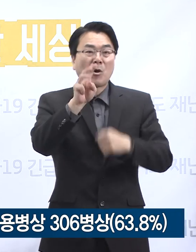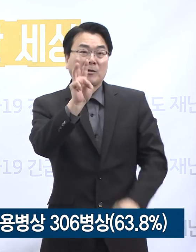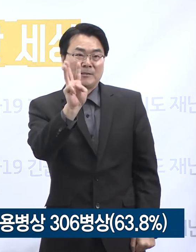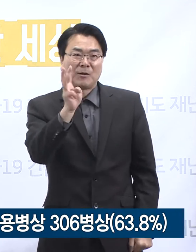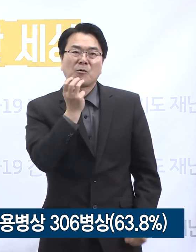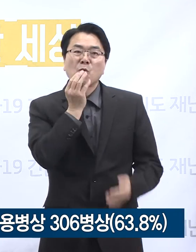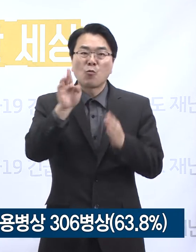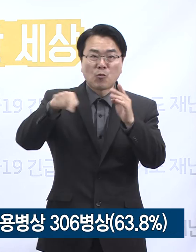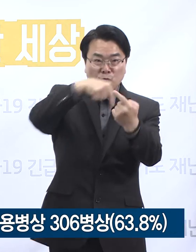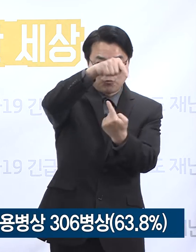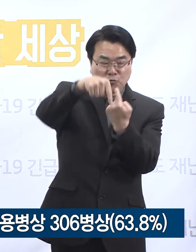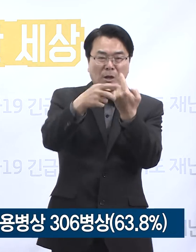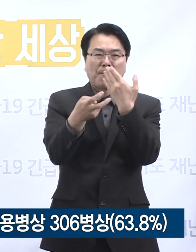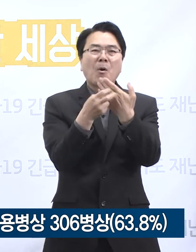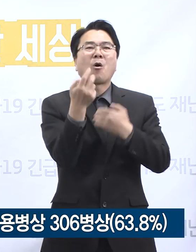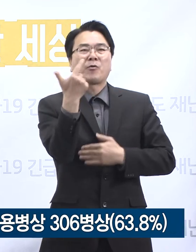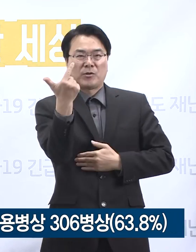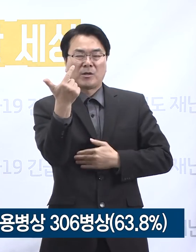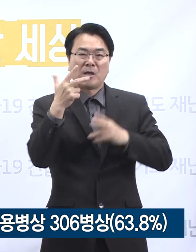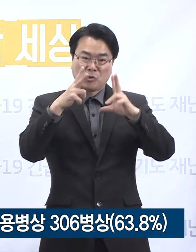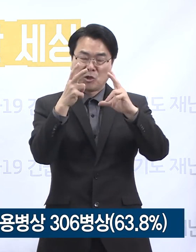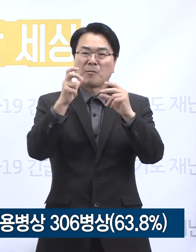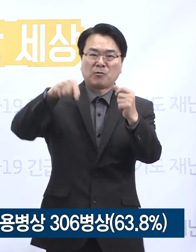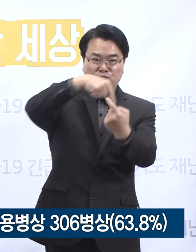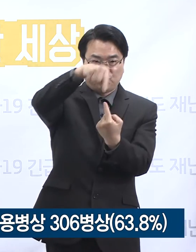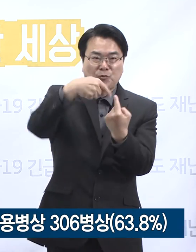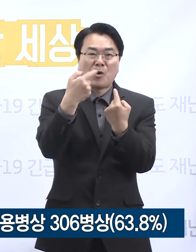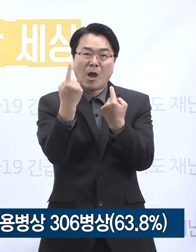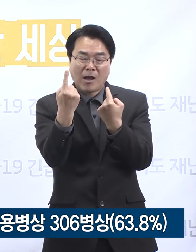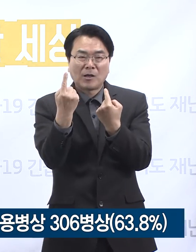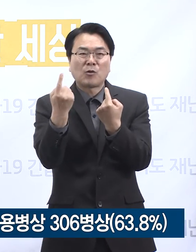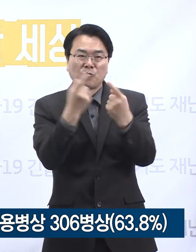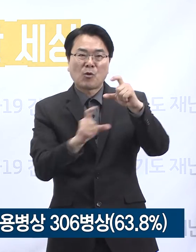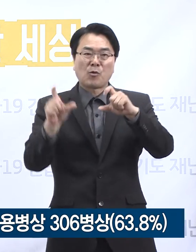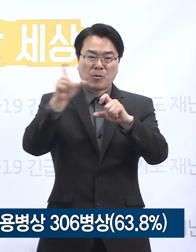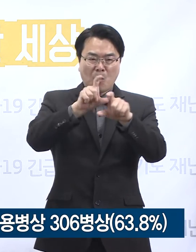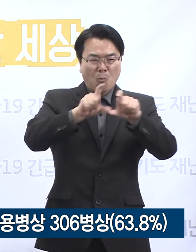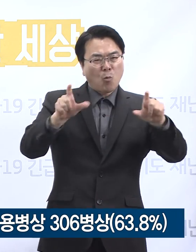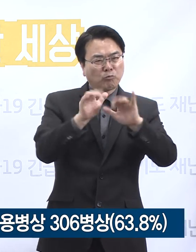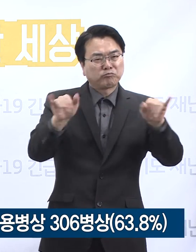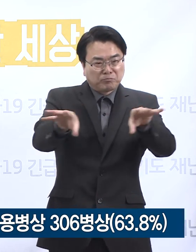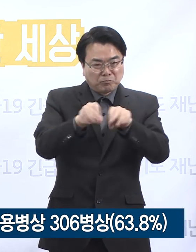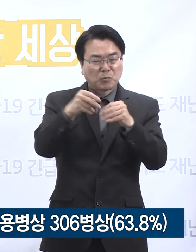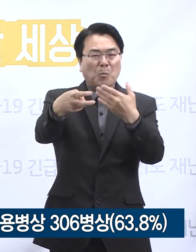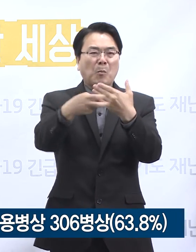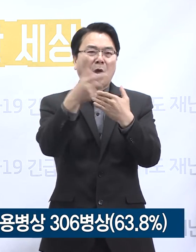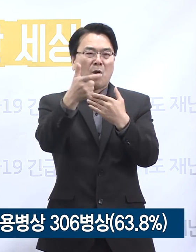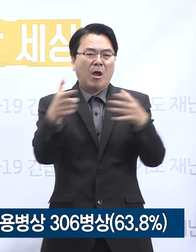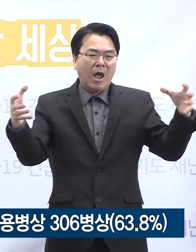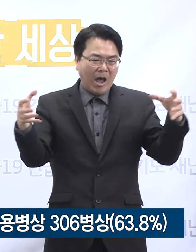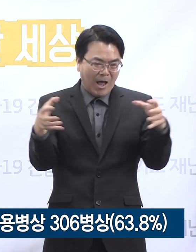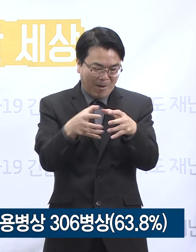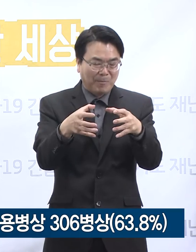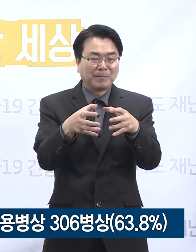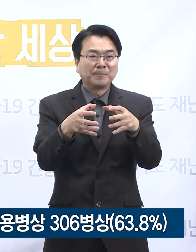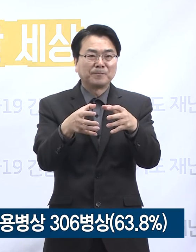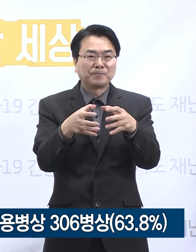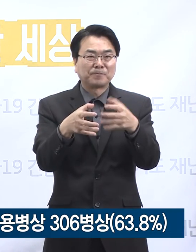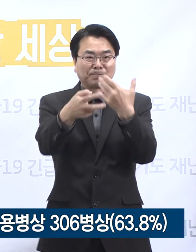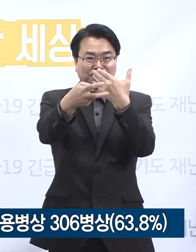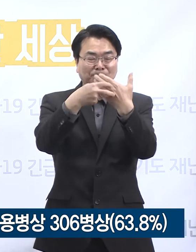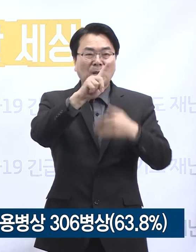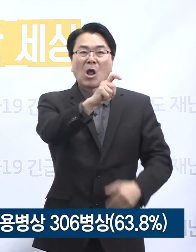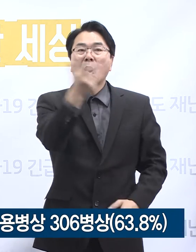3곳, 경기도의료원 6곳, 성남시의료원 1곳 및 도내 민간종합병원 6곳의 협력으로 총